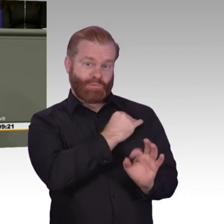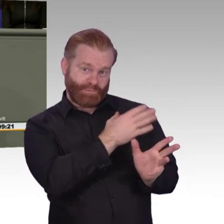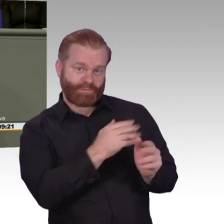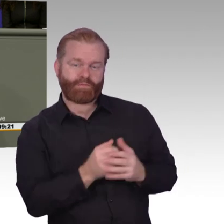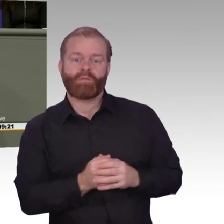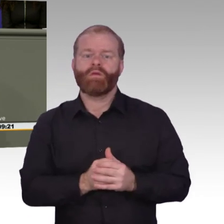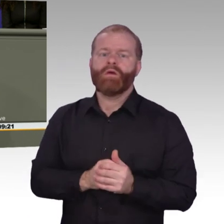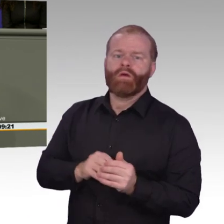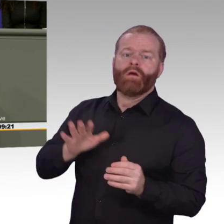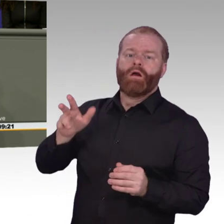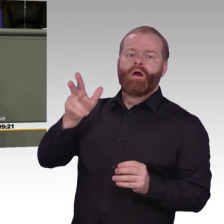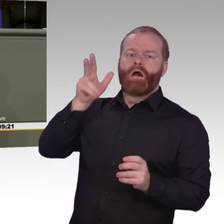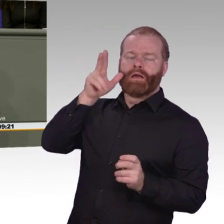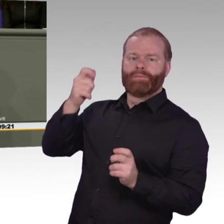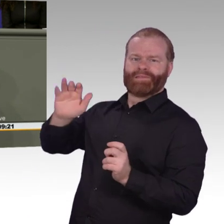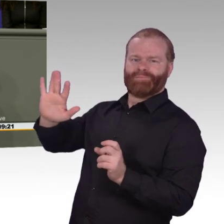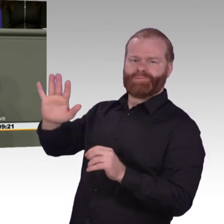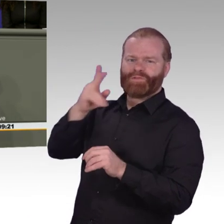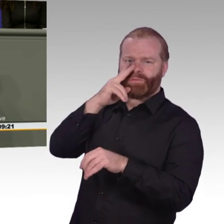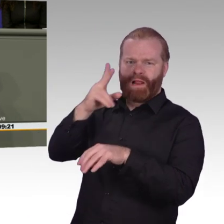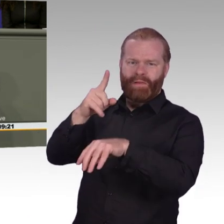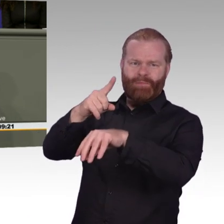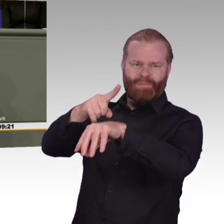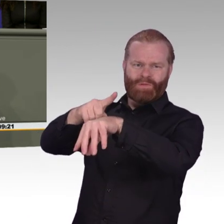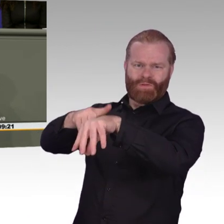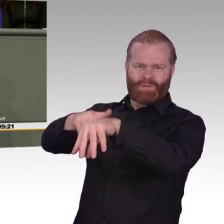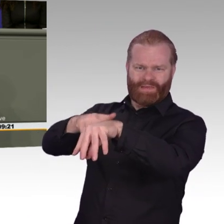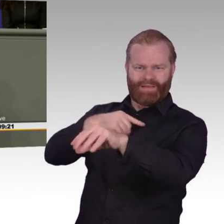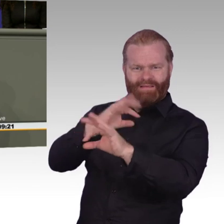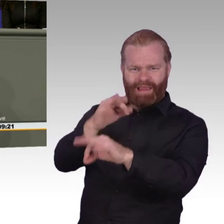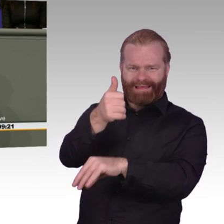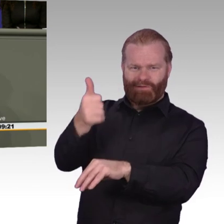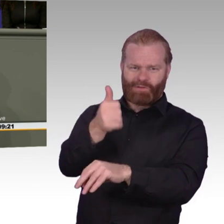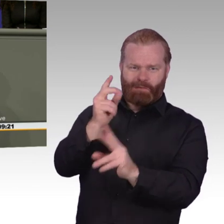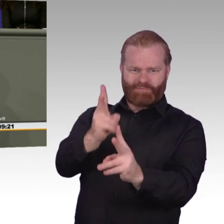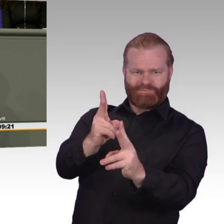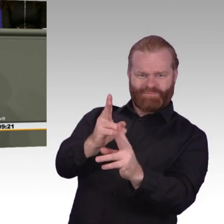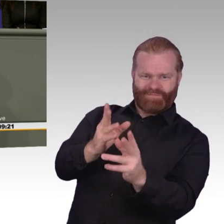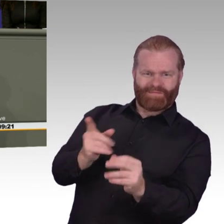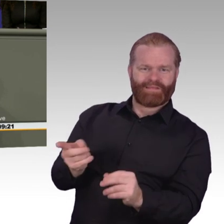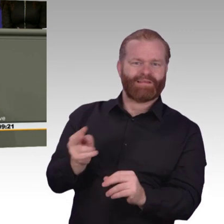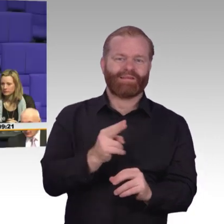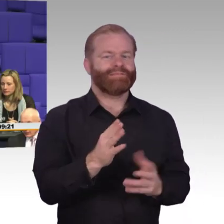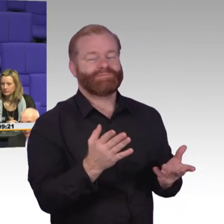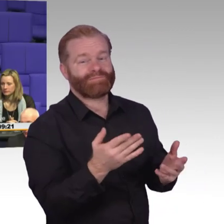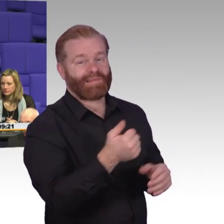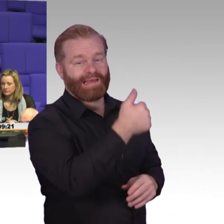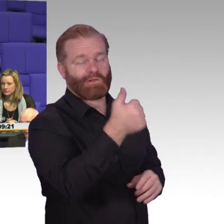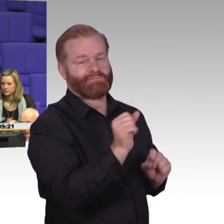Das ist so eine typische AfD-Frage. Immer schön Fake News einflechten, falsche Daten. Ganz ehrlich, Sie müssen